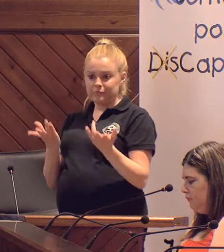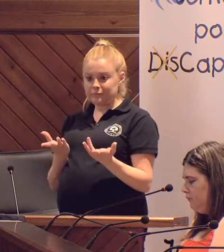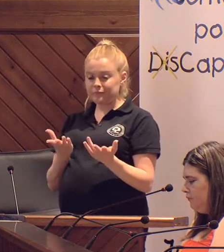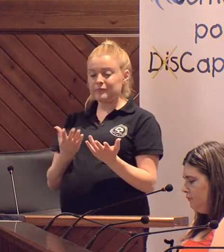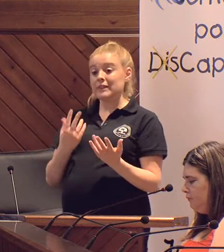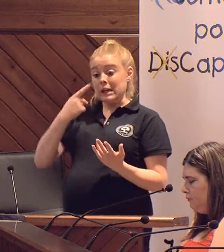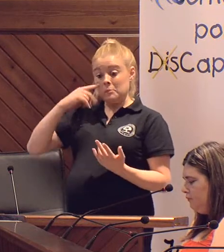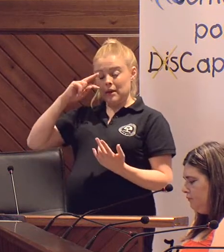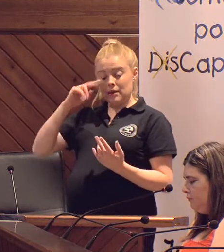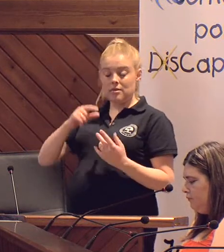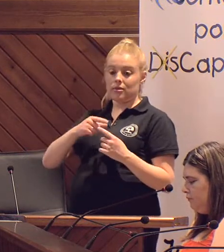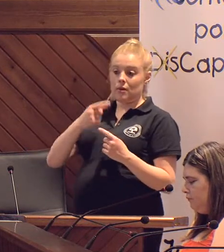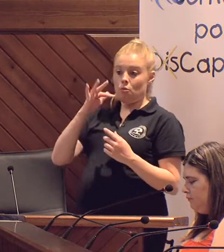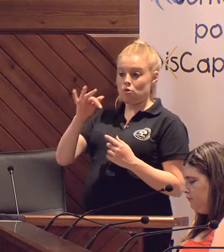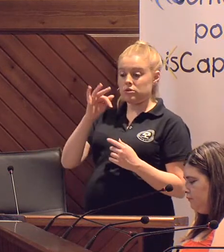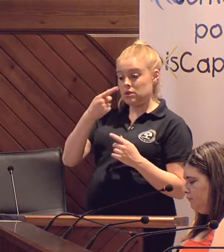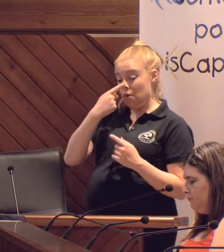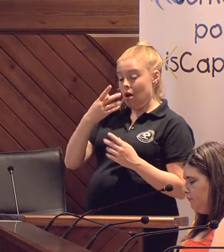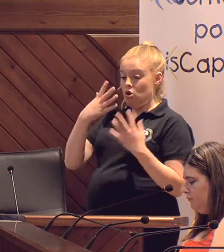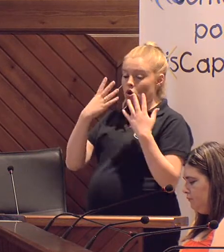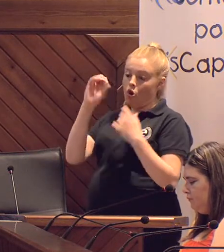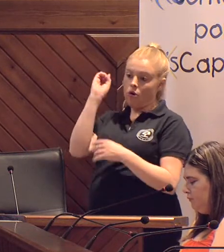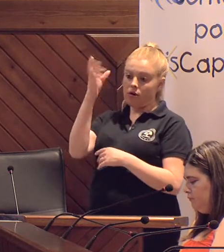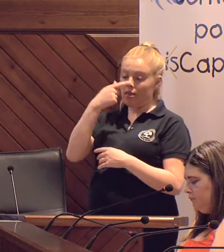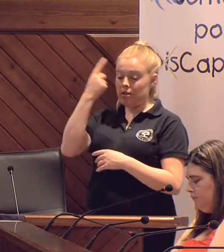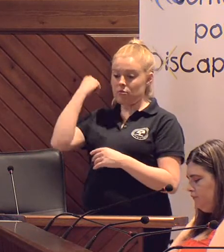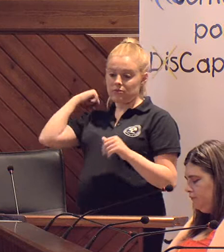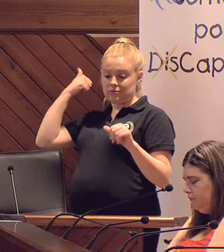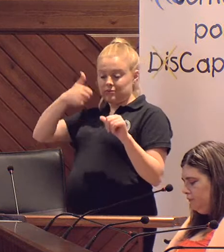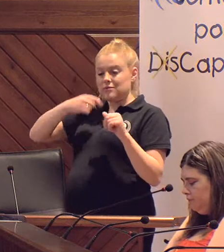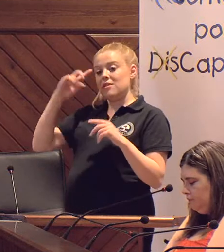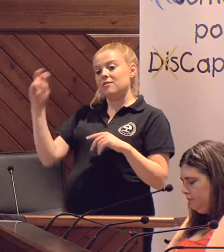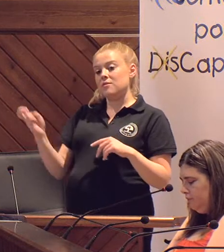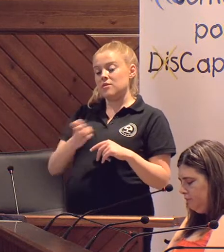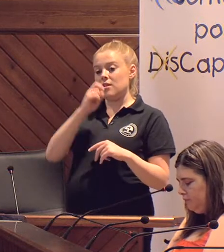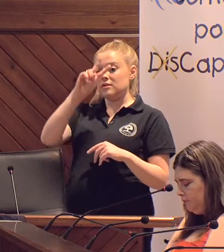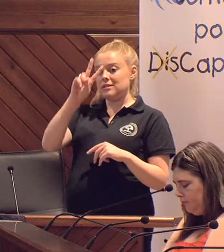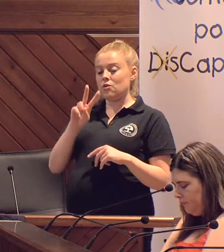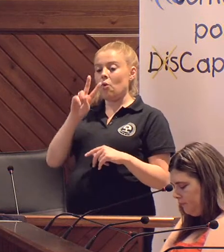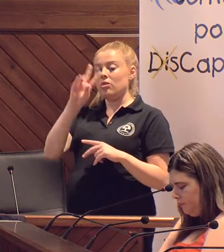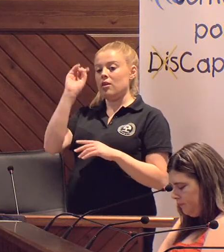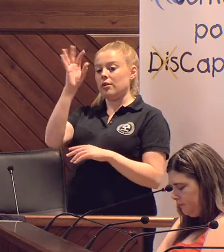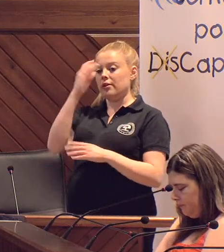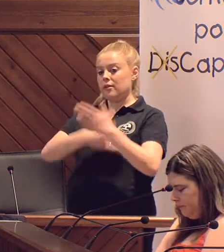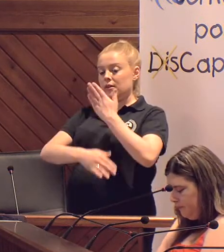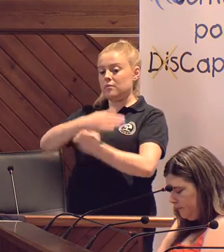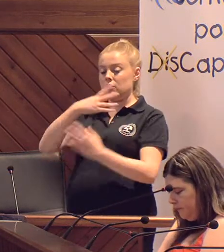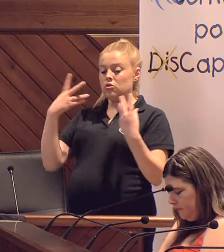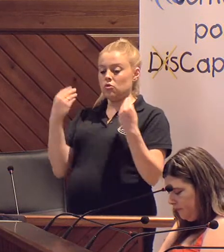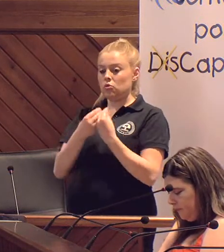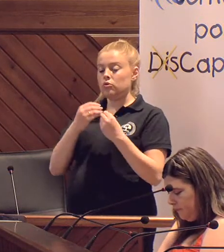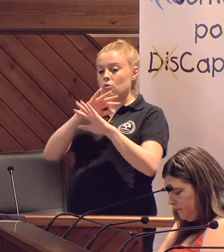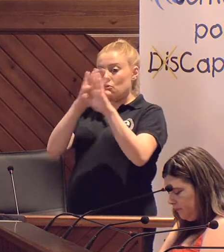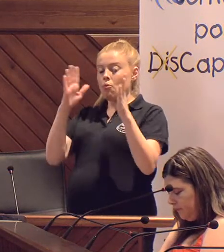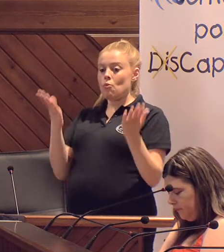experiencia positiva de las jornadas realizadas del año pasado, se han realizado numerosas actividades enmarcadas en las segundas jornadas por la discapacidad, Juntos por